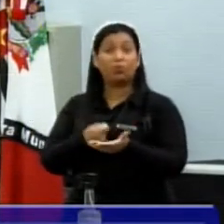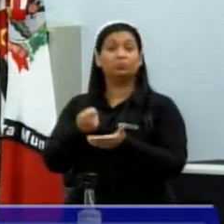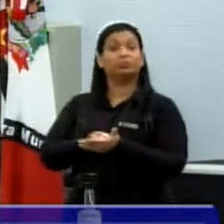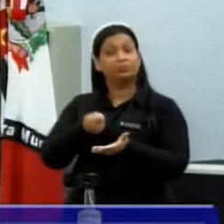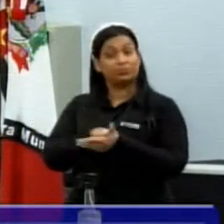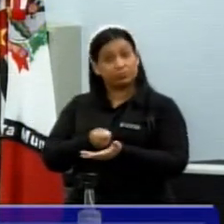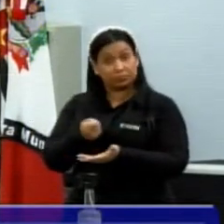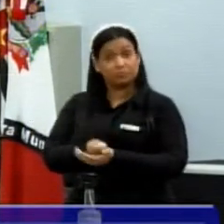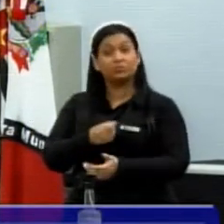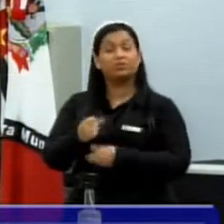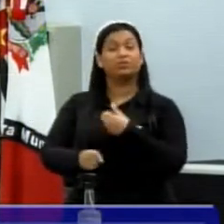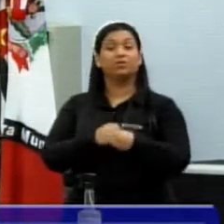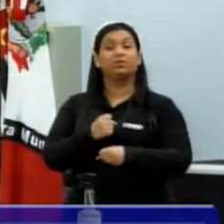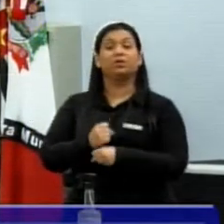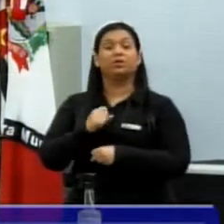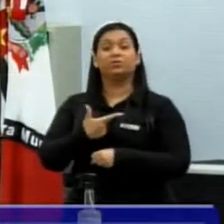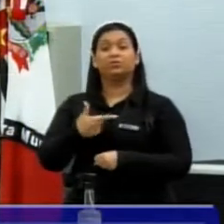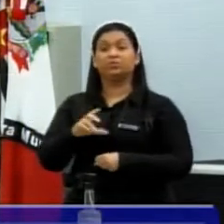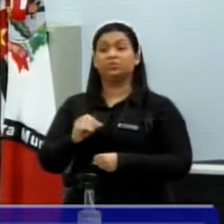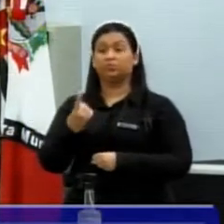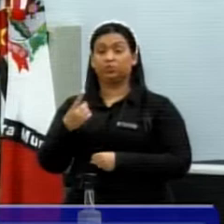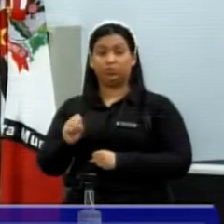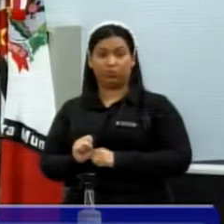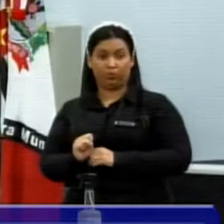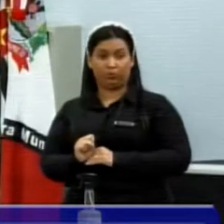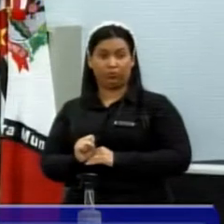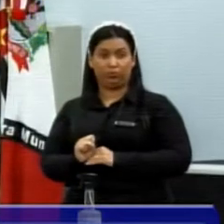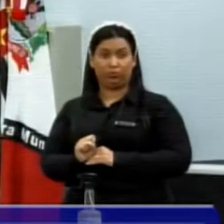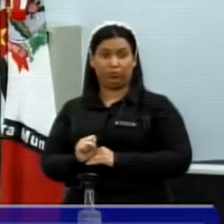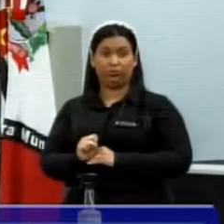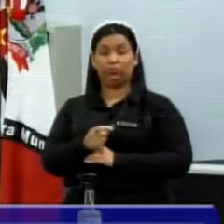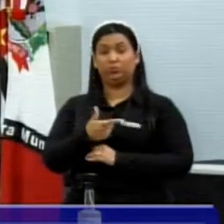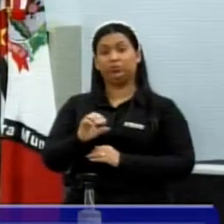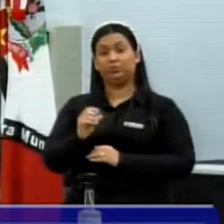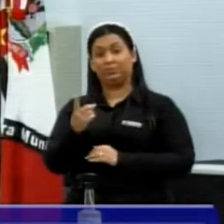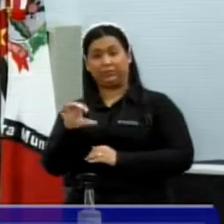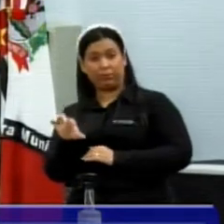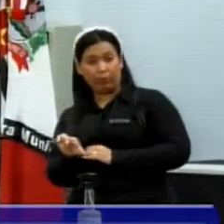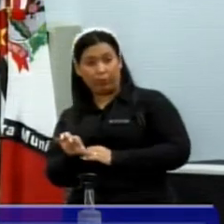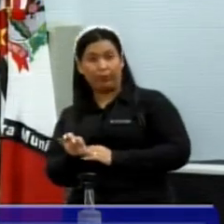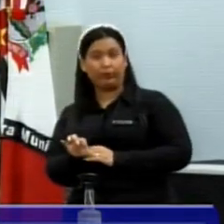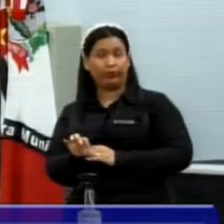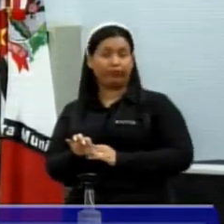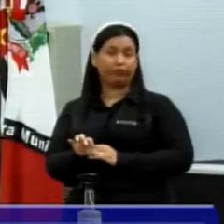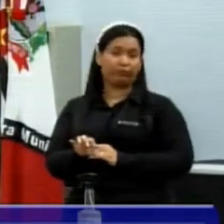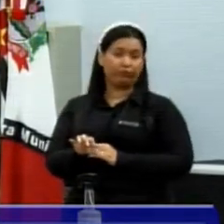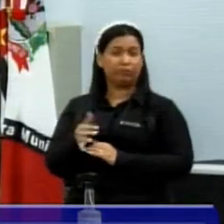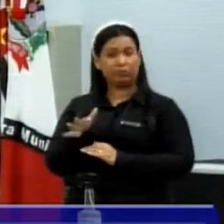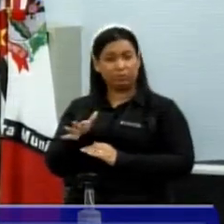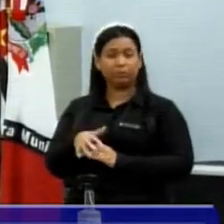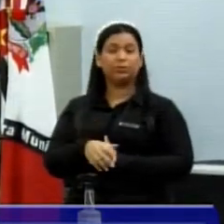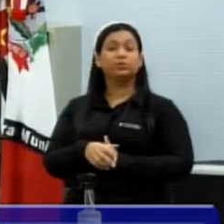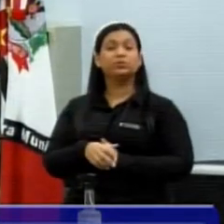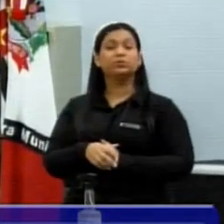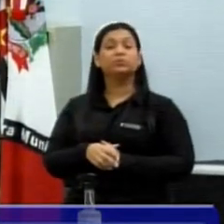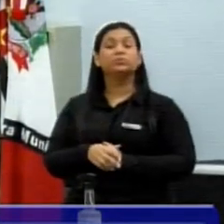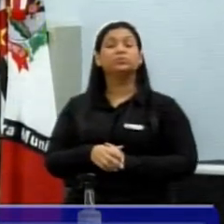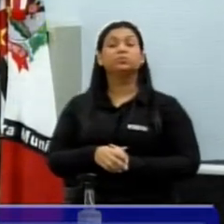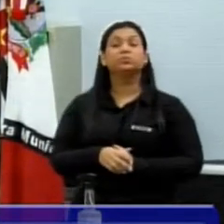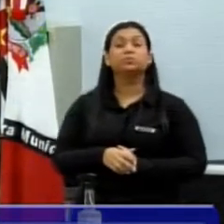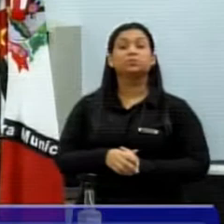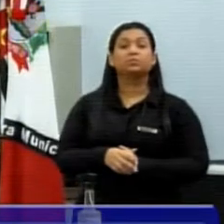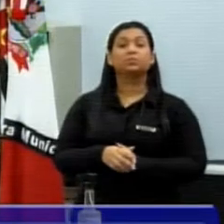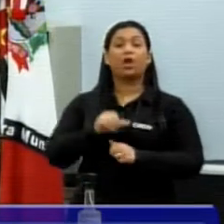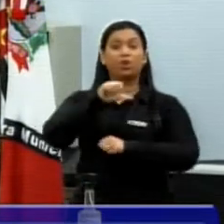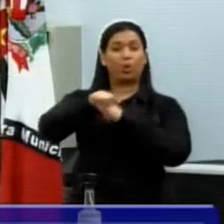em 2018, 2019, se eu não me engano, me falha a memória, a troca de uma área perto do IPA,